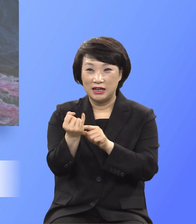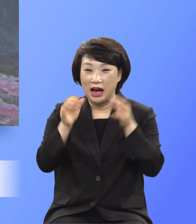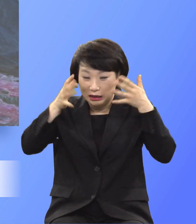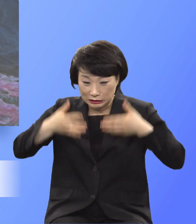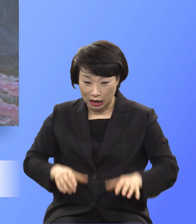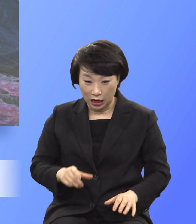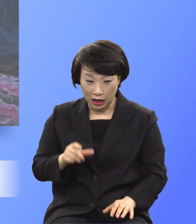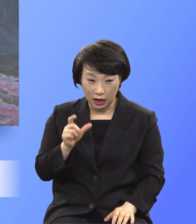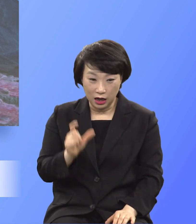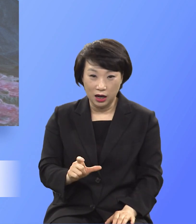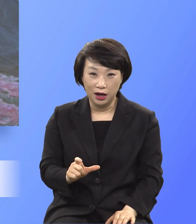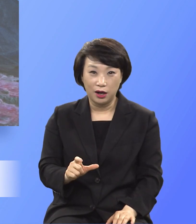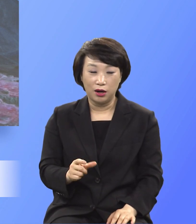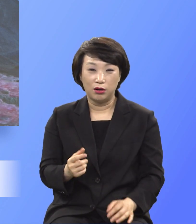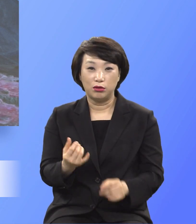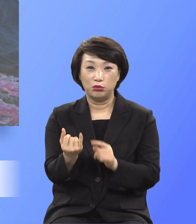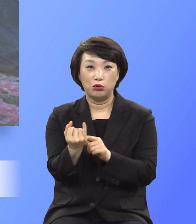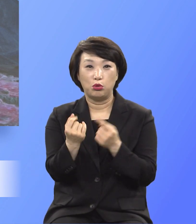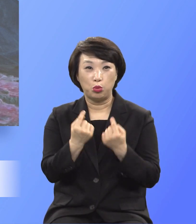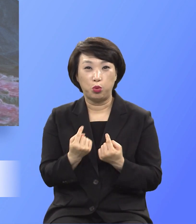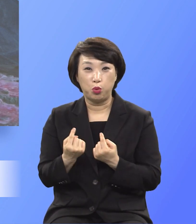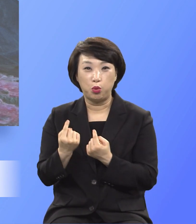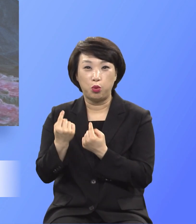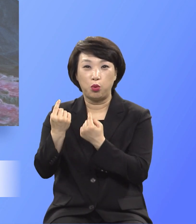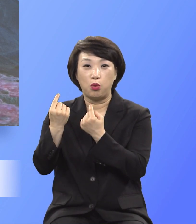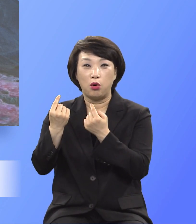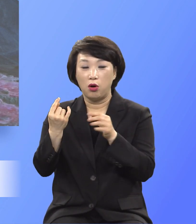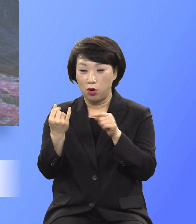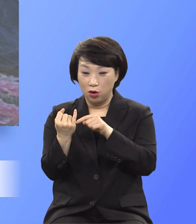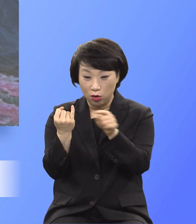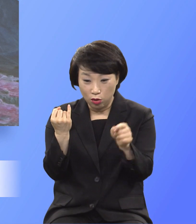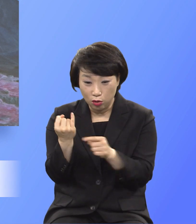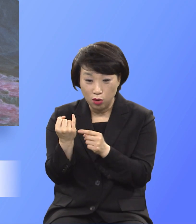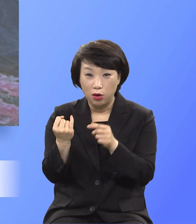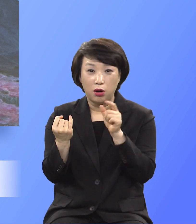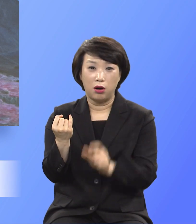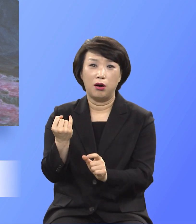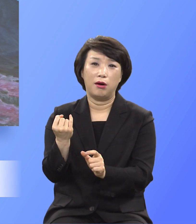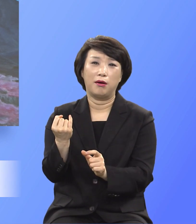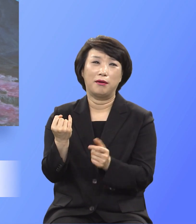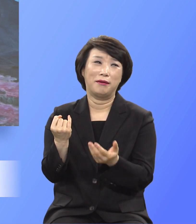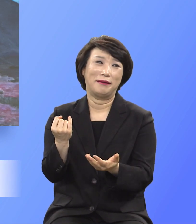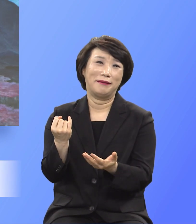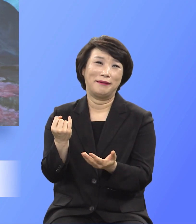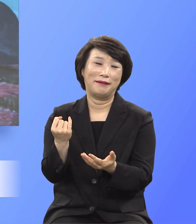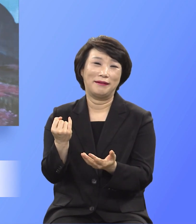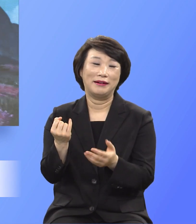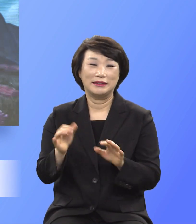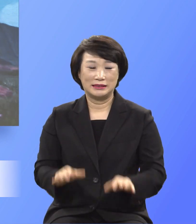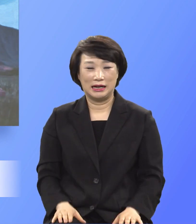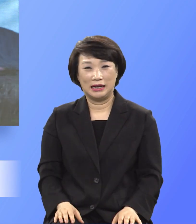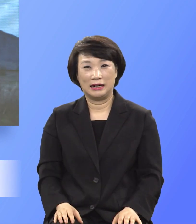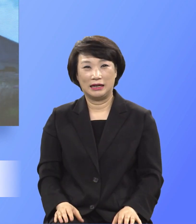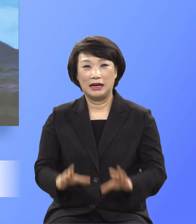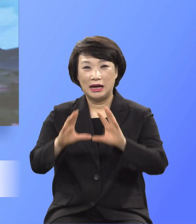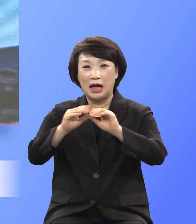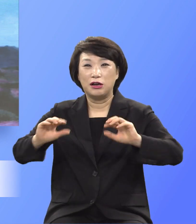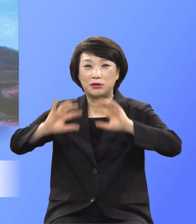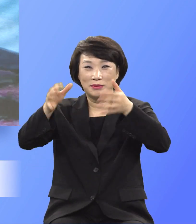나이가 계속 먹어도 생산하지 못합니다. 그래서 애굽에서 붙들려 갔을